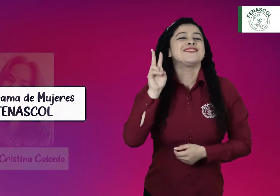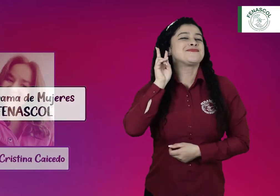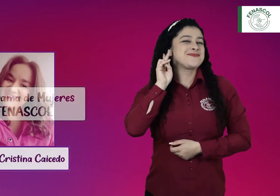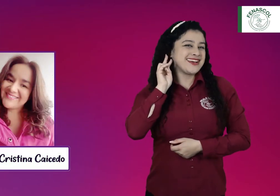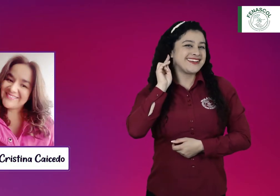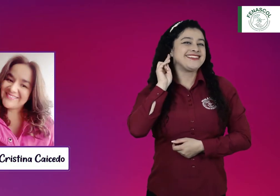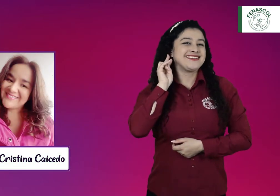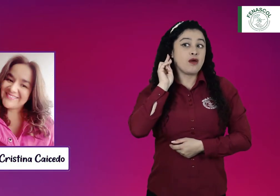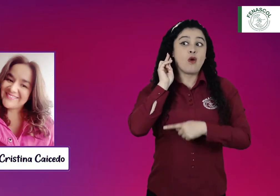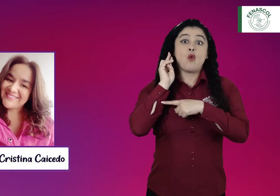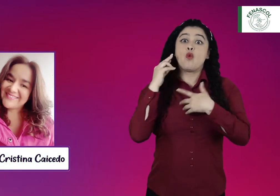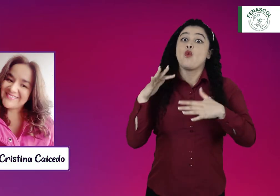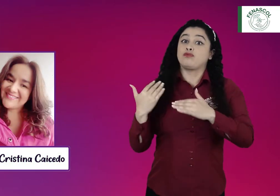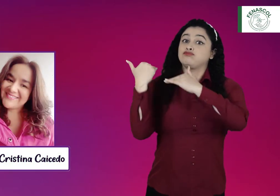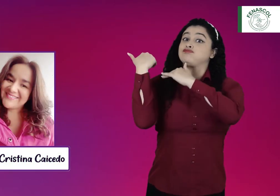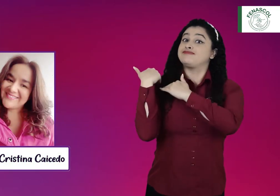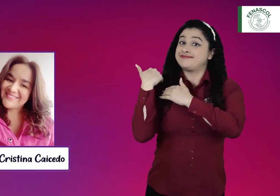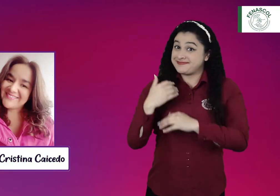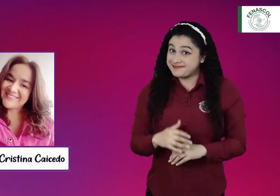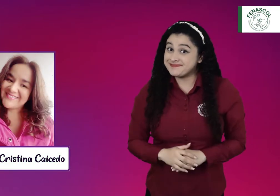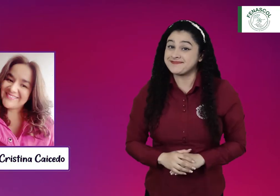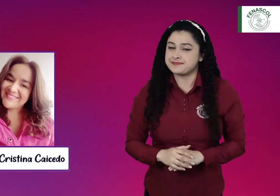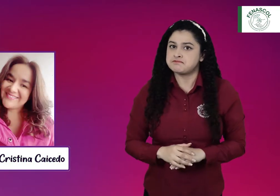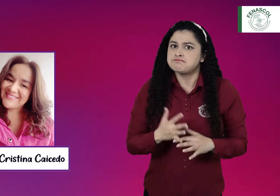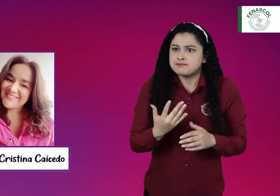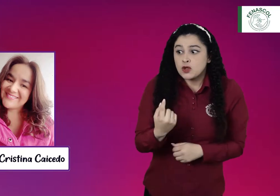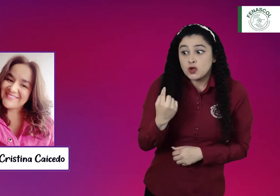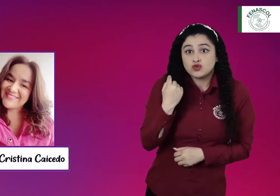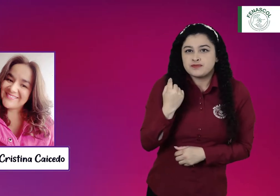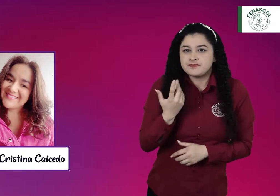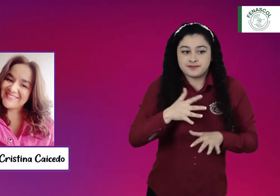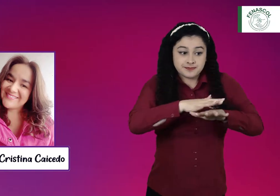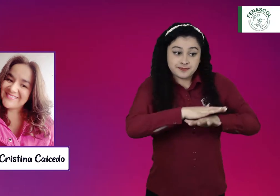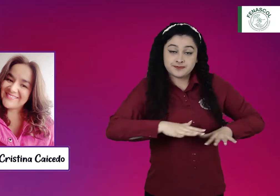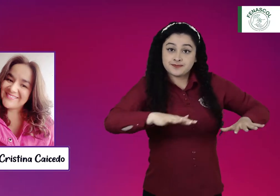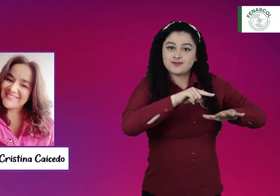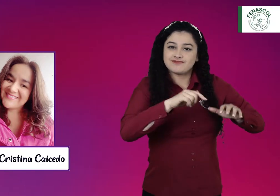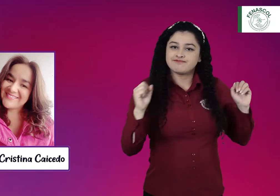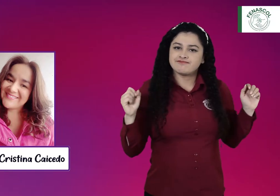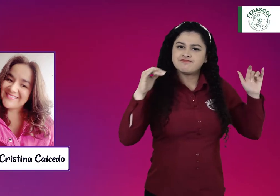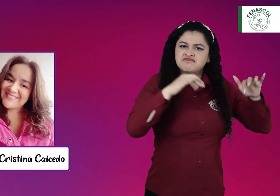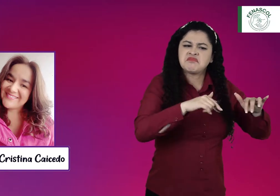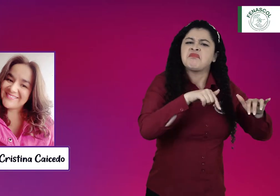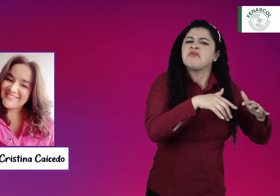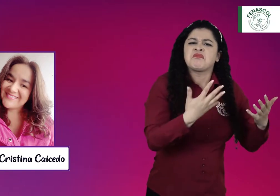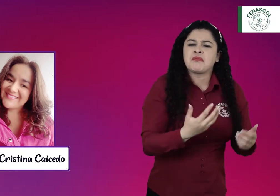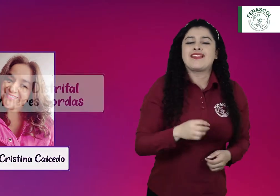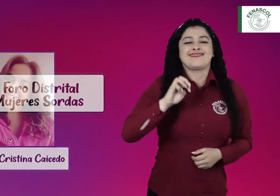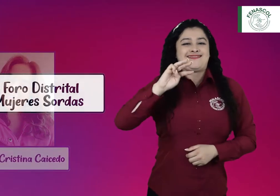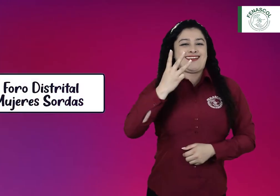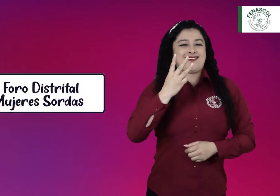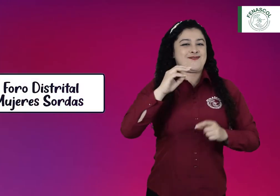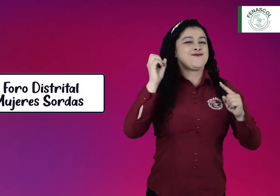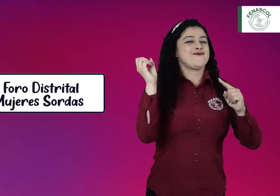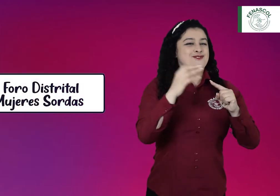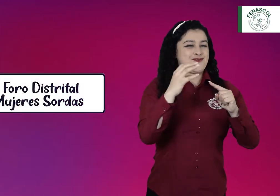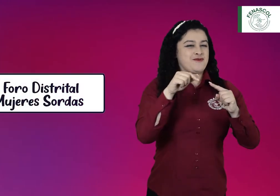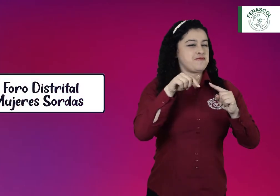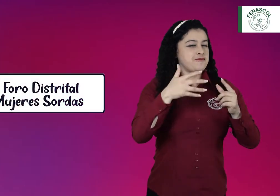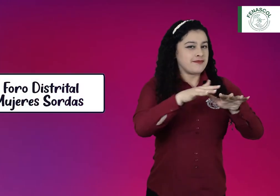Caicedo. Ella hace poco estuvo participando en el tercer foro distrital de mujeres sordas, realizado en